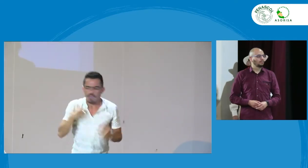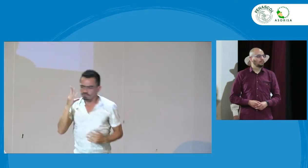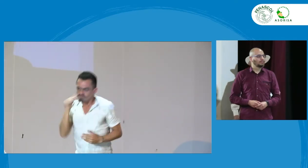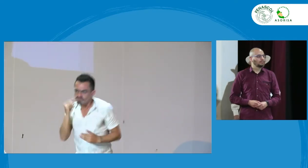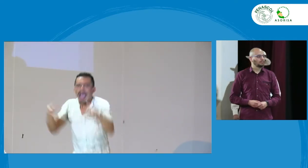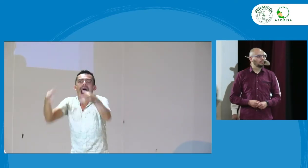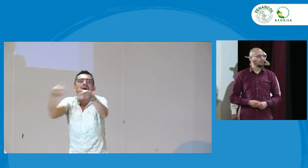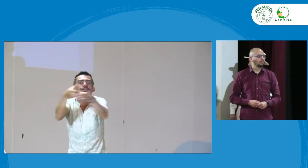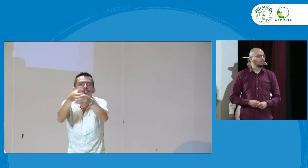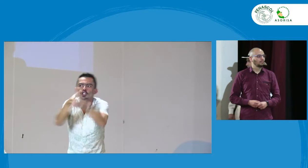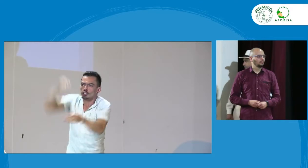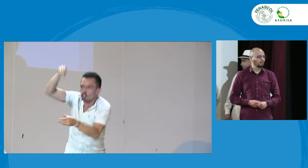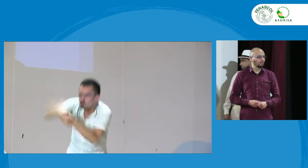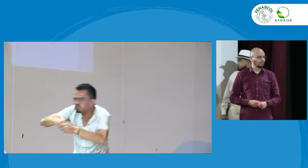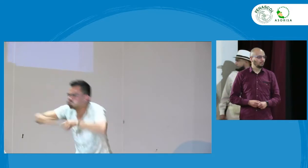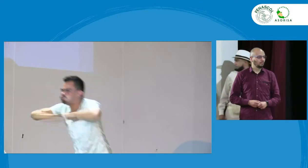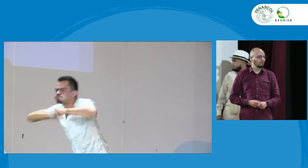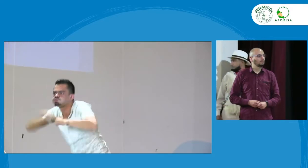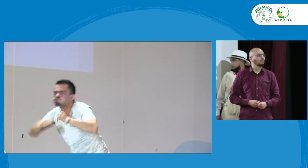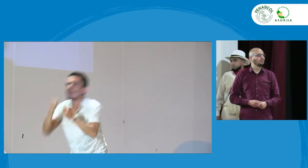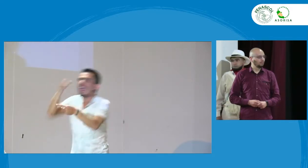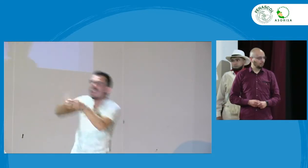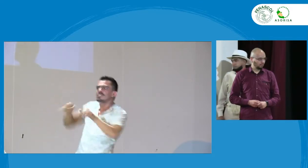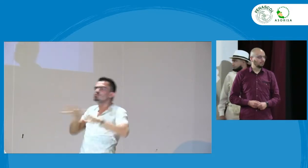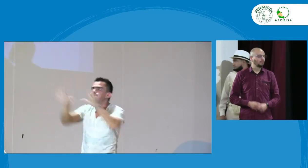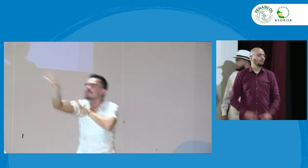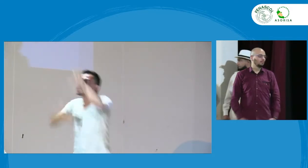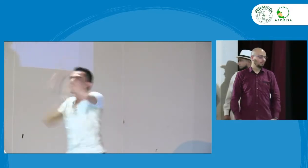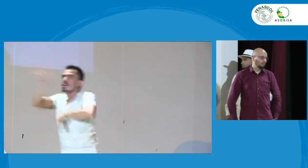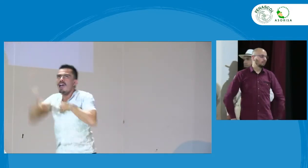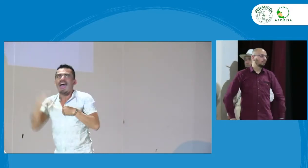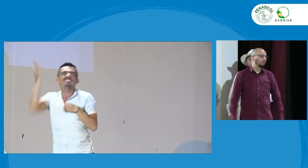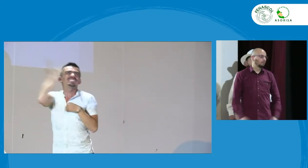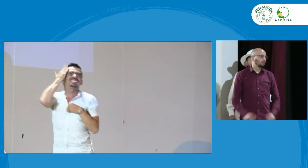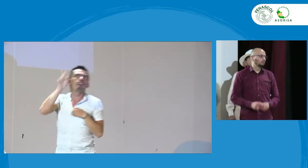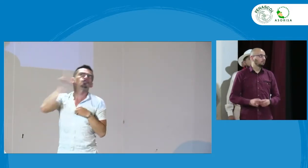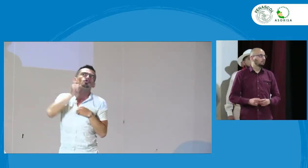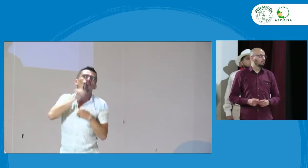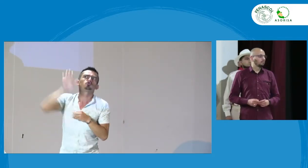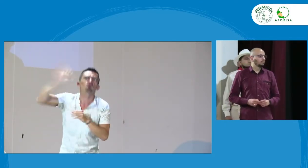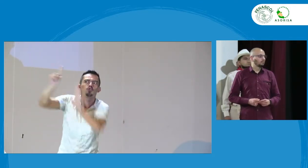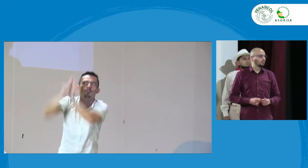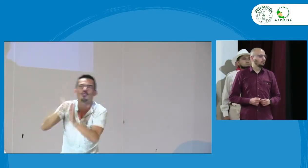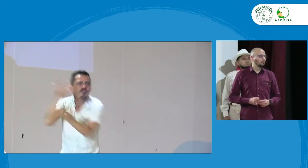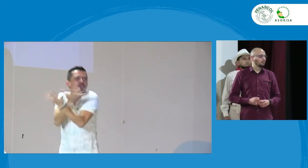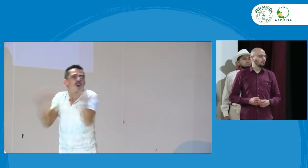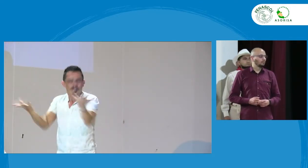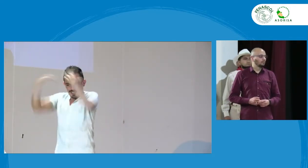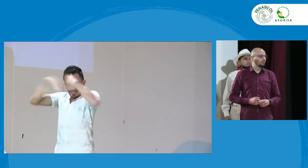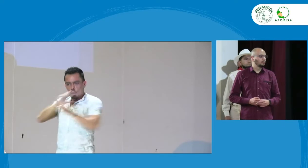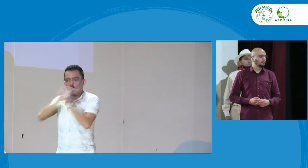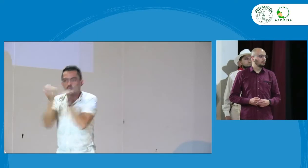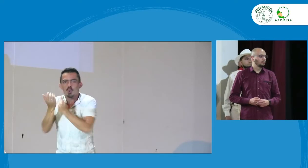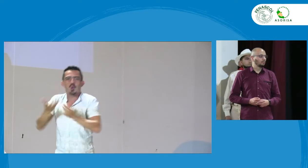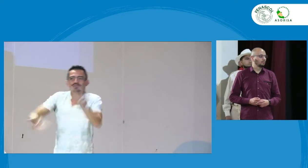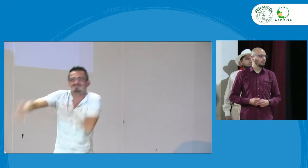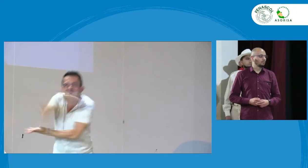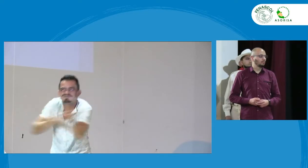perfil porque es importante que haya en el perfil una experiencia dentro de las asociaciones que esta persona haya estado